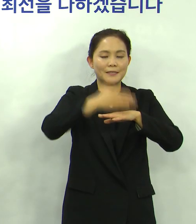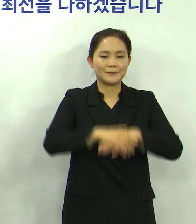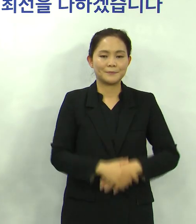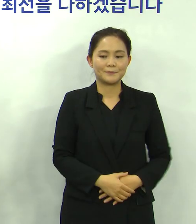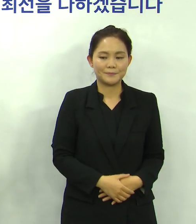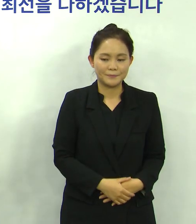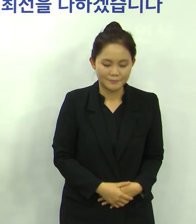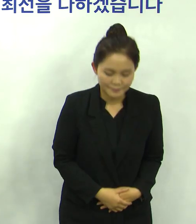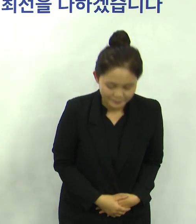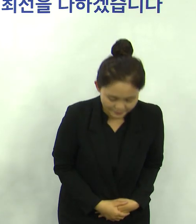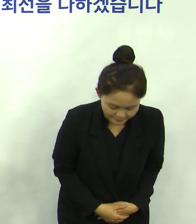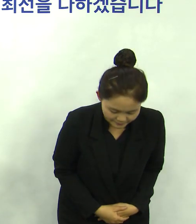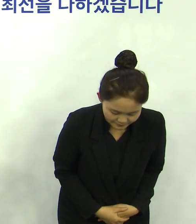감사합니다 감사합니다